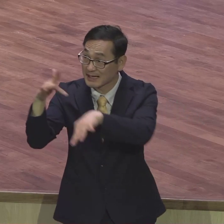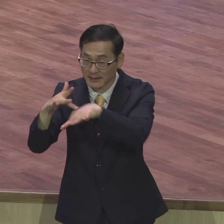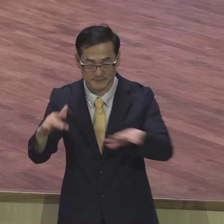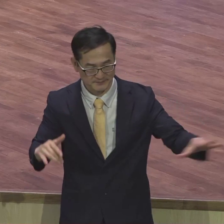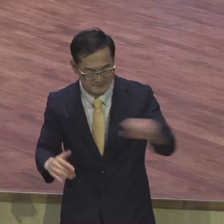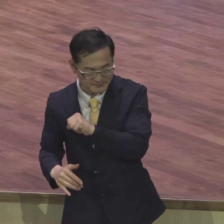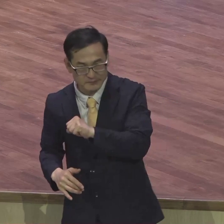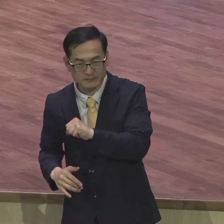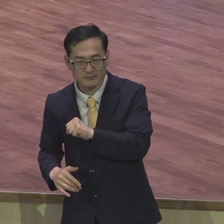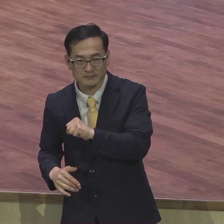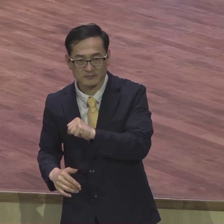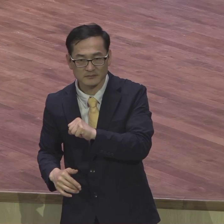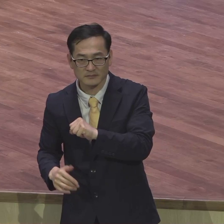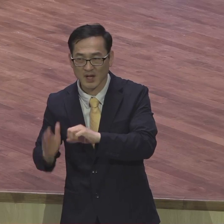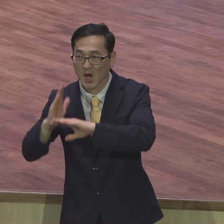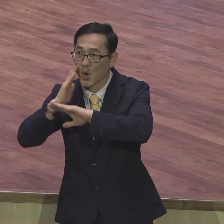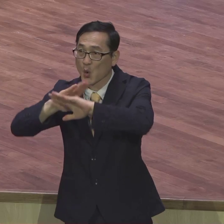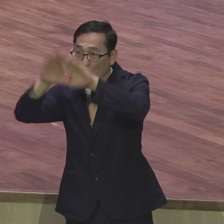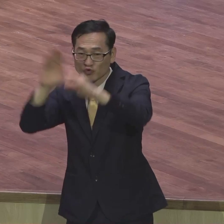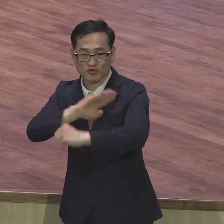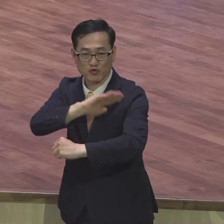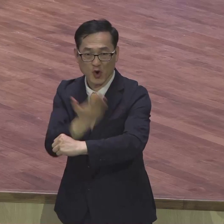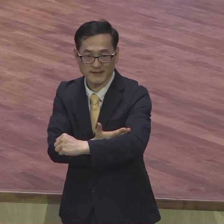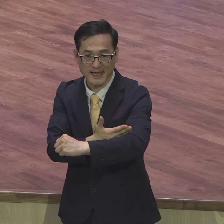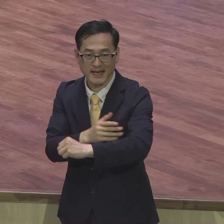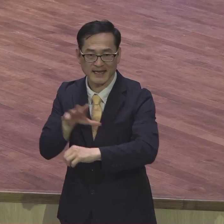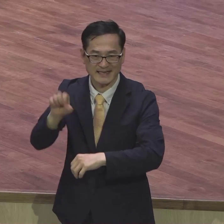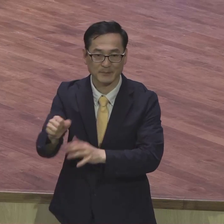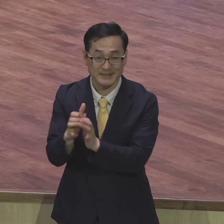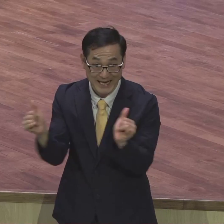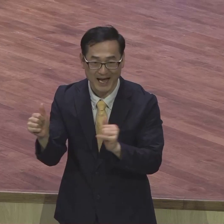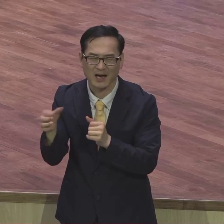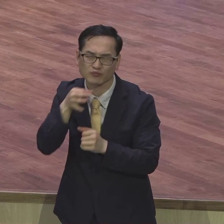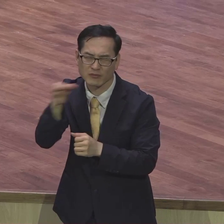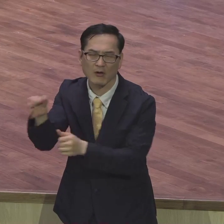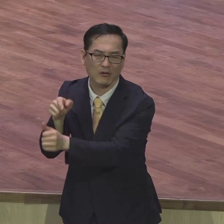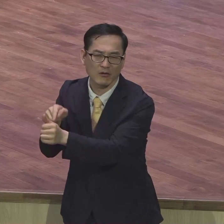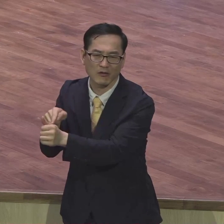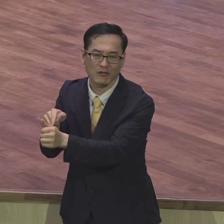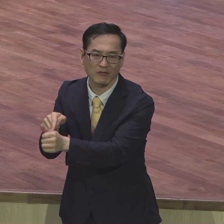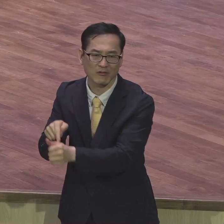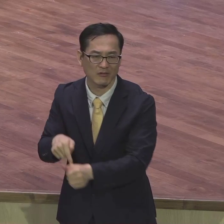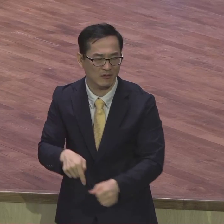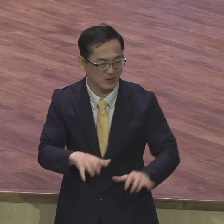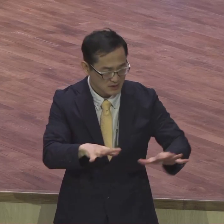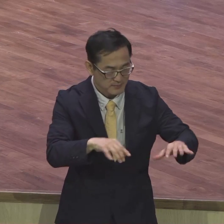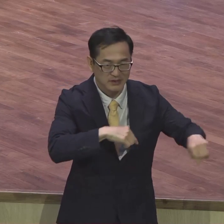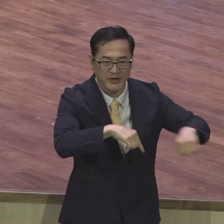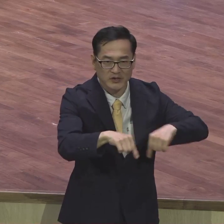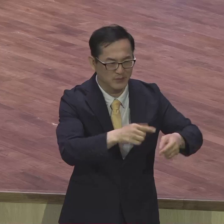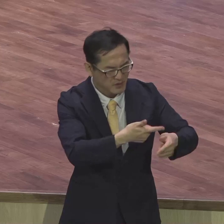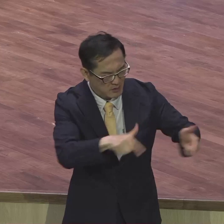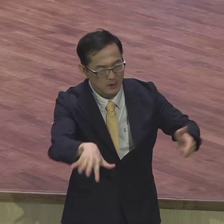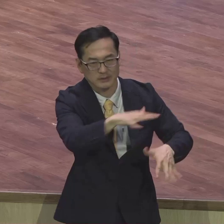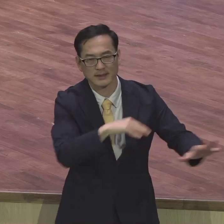공중권세 잡은죠 그런데 이렇게 살고 있는 우리에게 사랑과